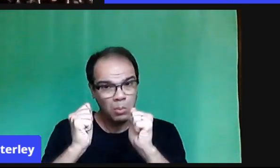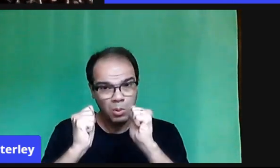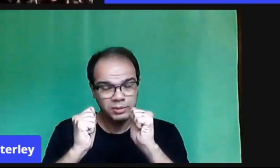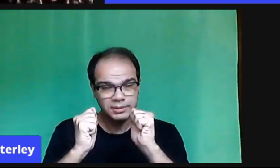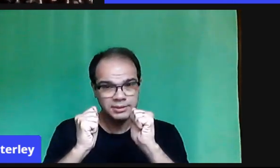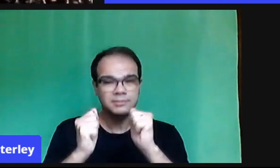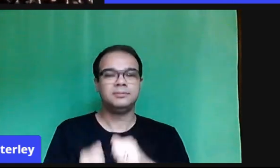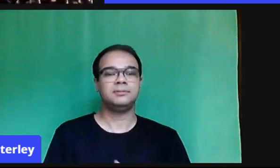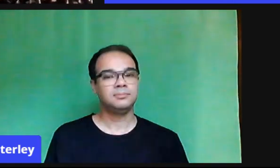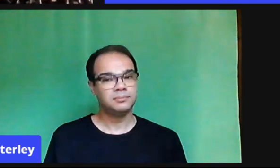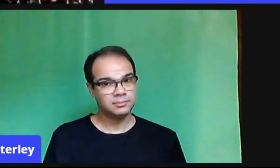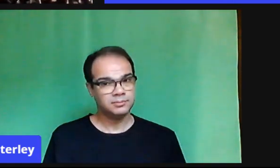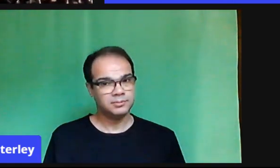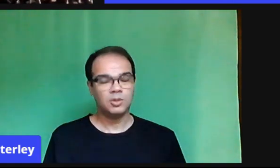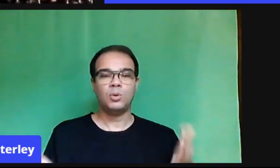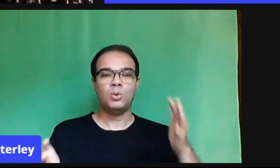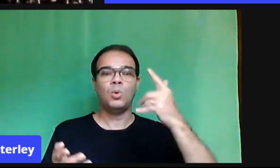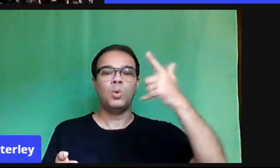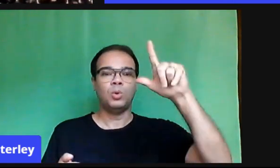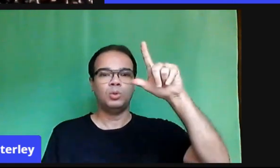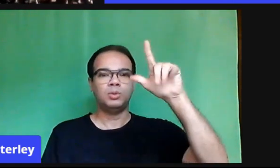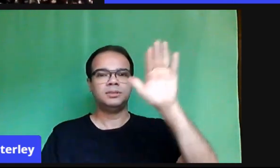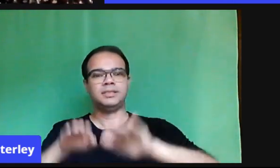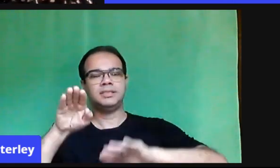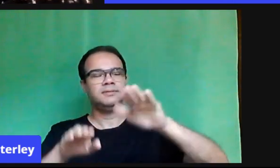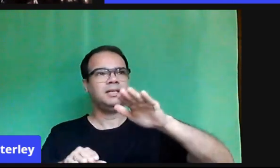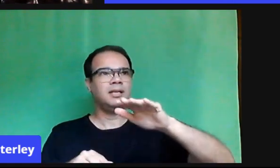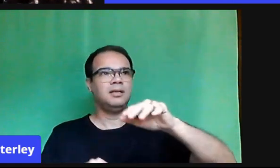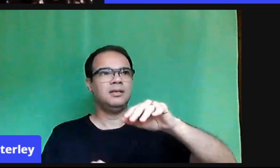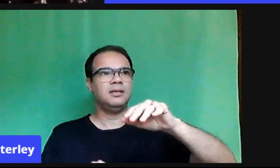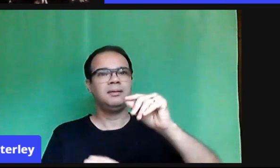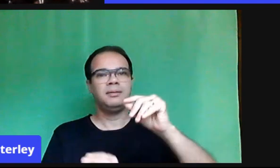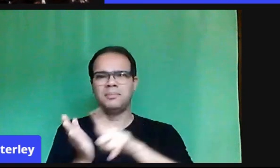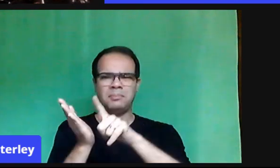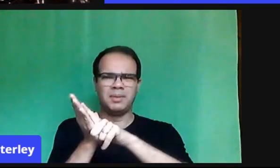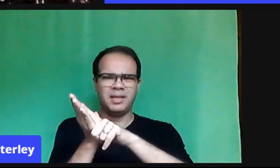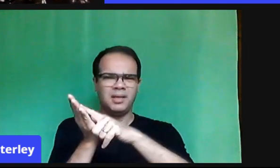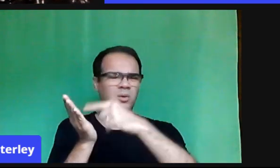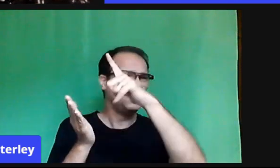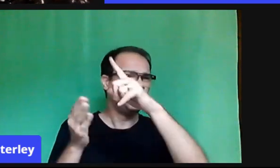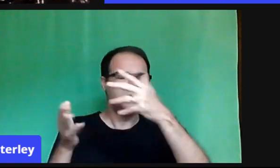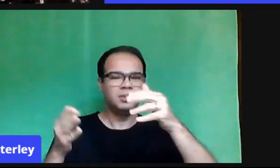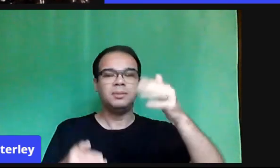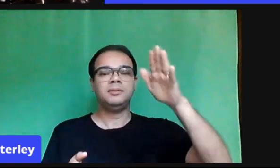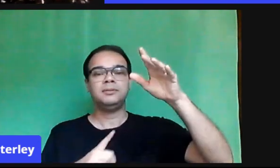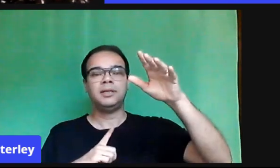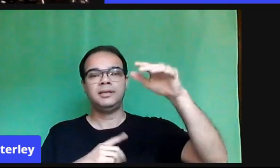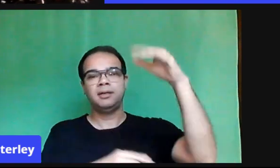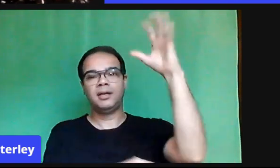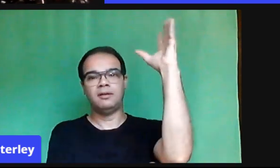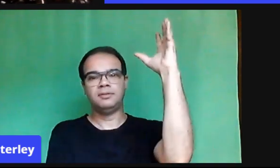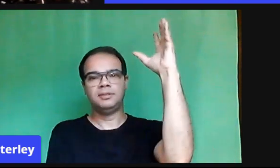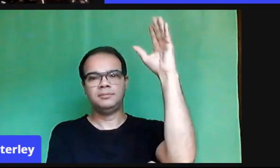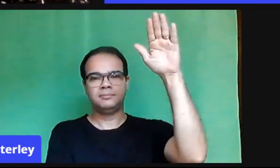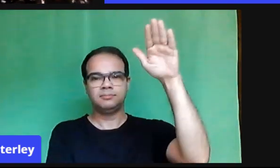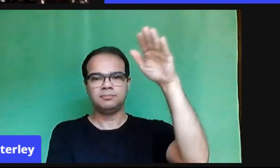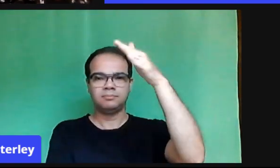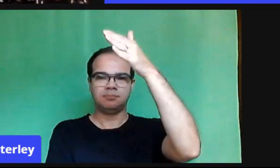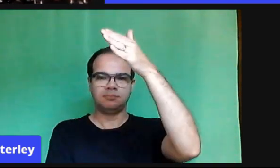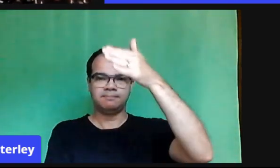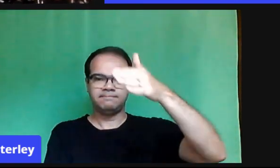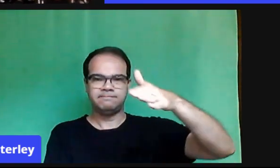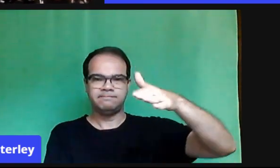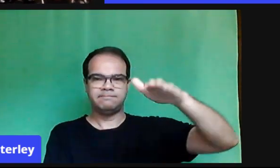minimizar o trabalho, não. Tá? Eu acho que você me deixa bem claro também, né, Luiz? Eu não vou diminuir o meu trabalho